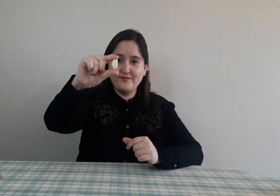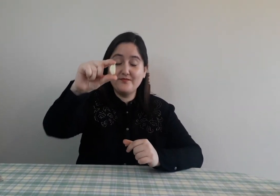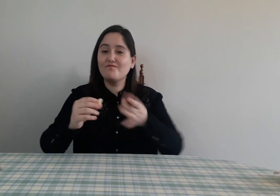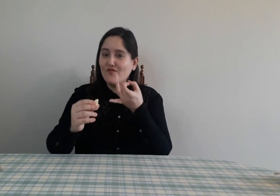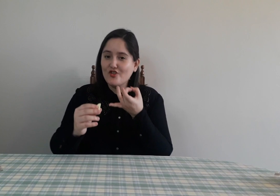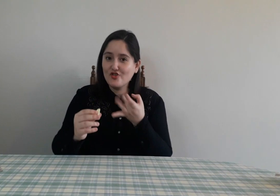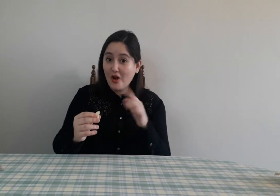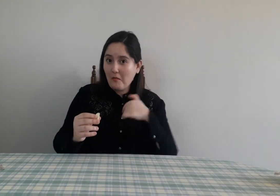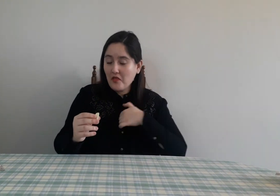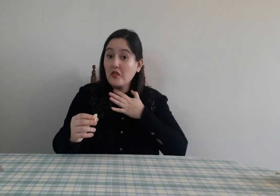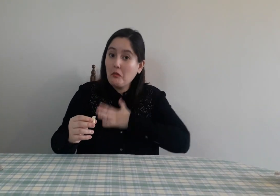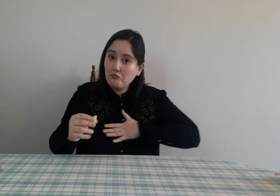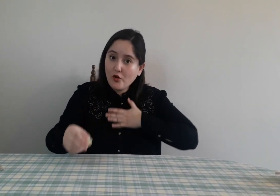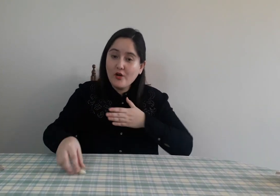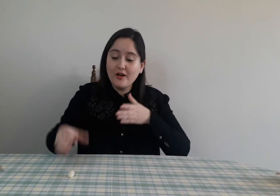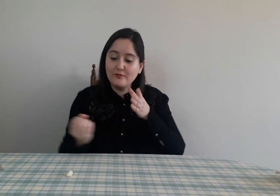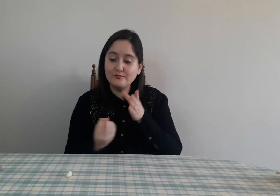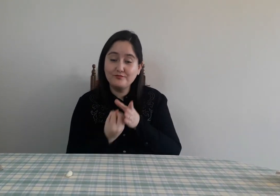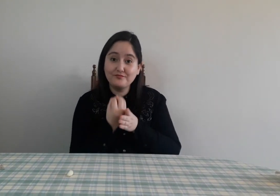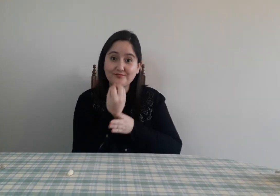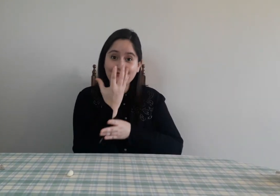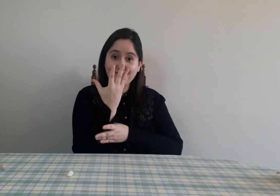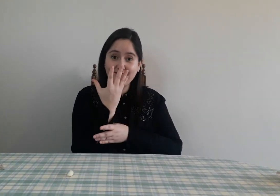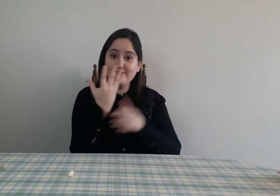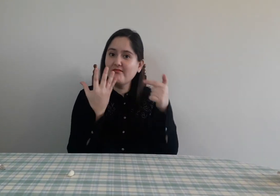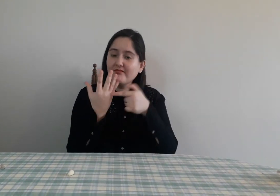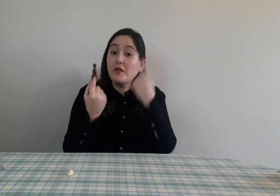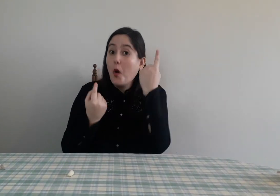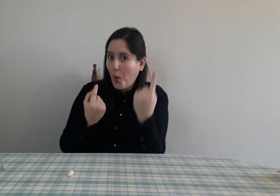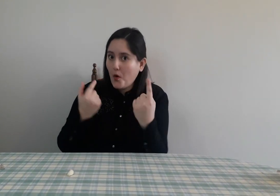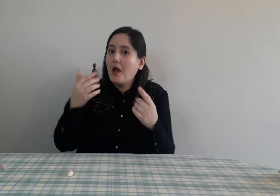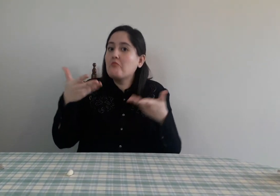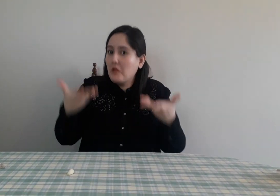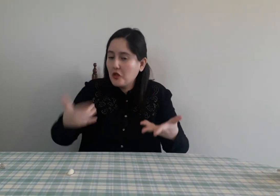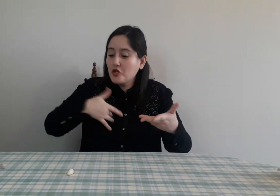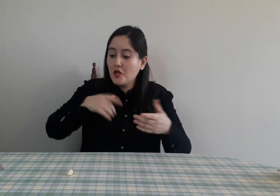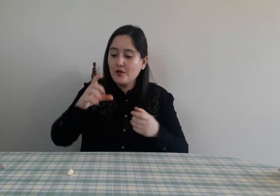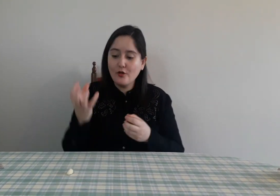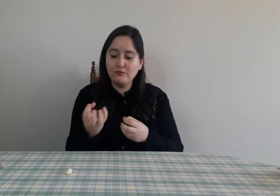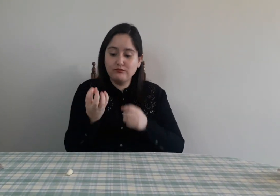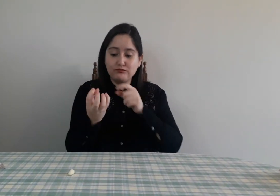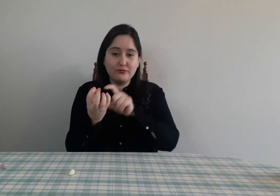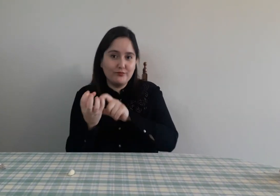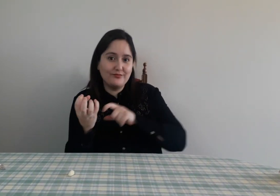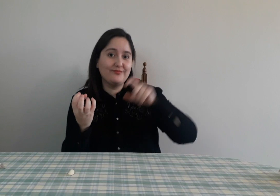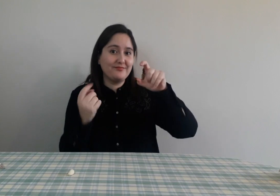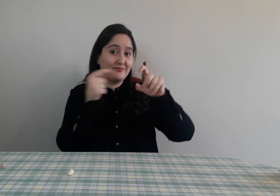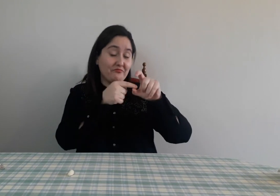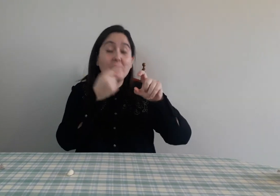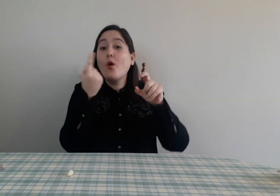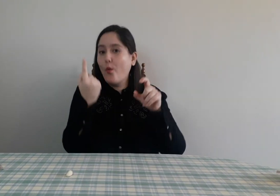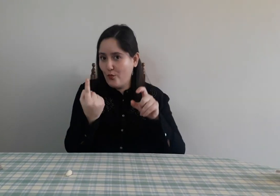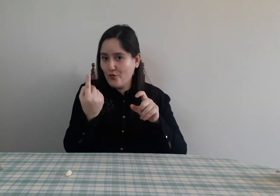Yo solamente quiero tener una planta. Entonces, voy a ocupar solamente un diente de ajo.